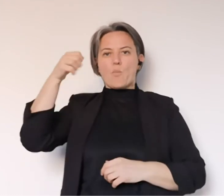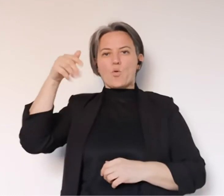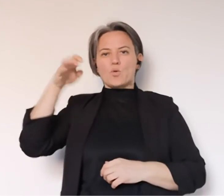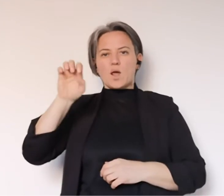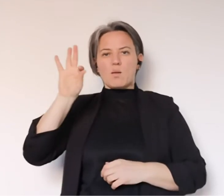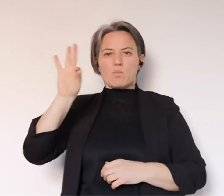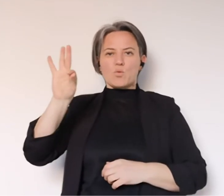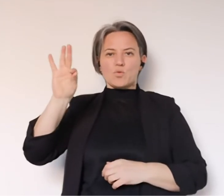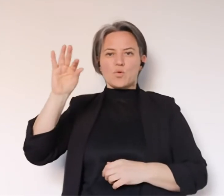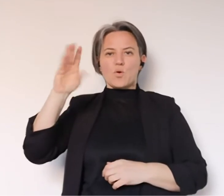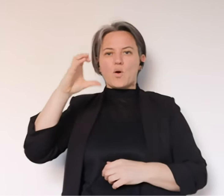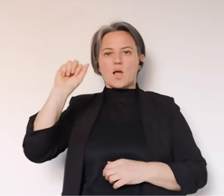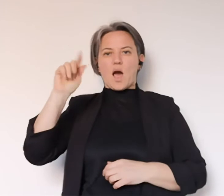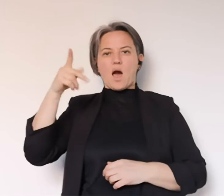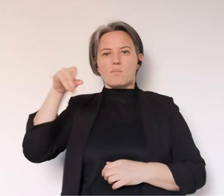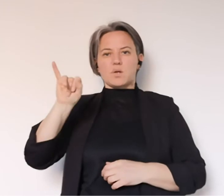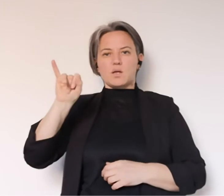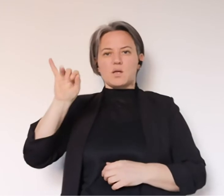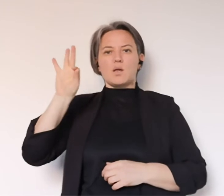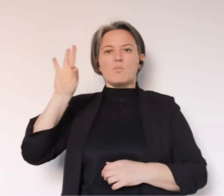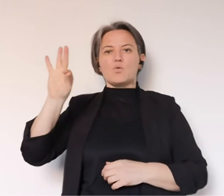.carpi.mo.it